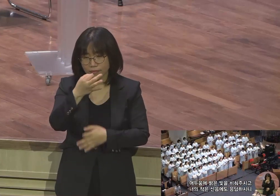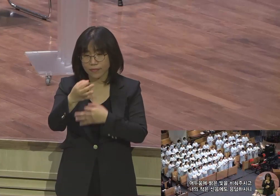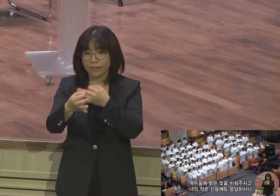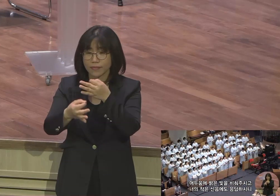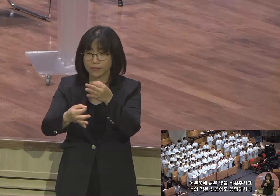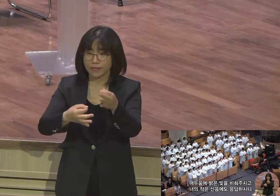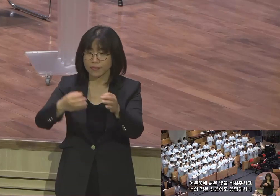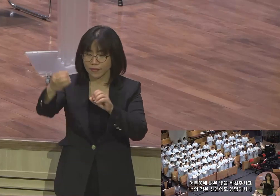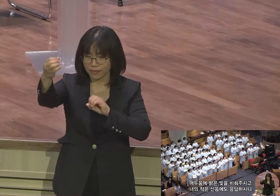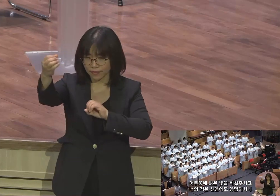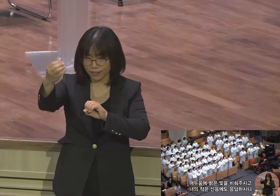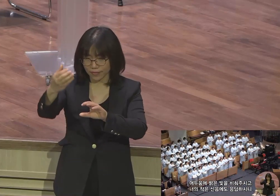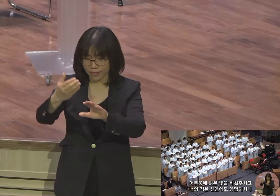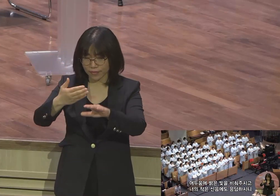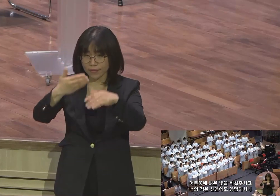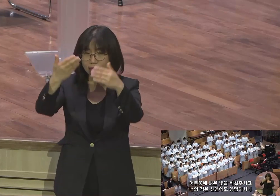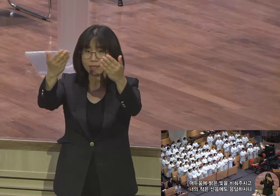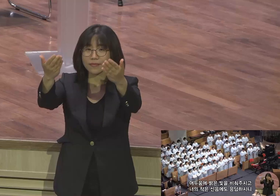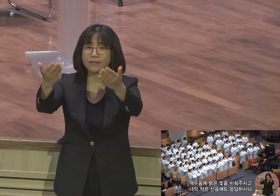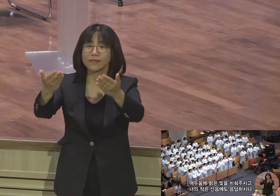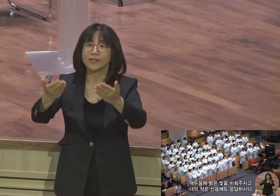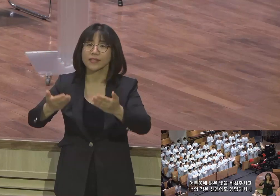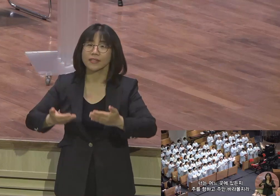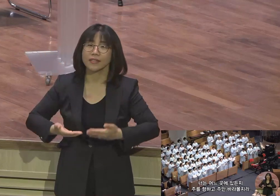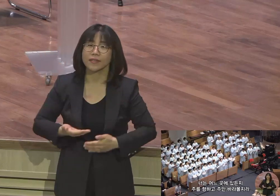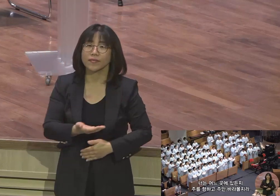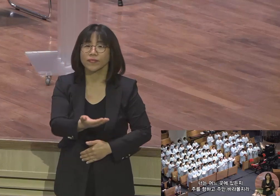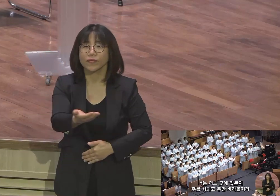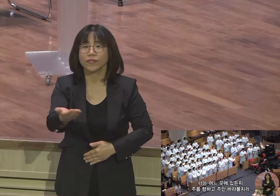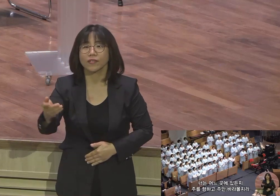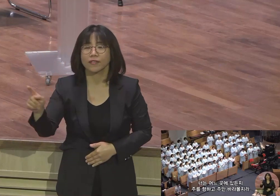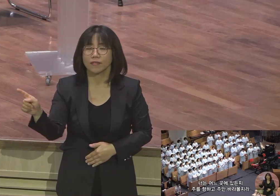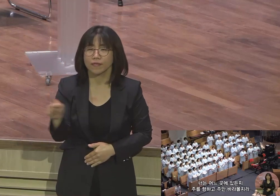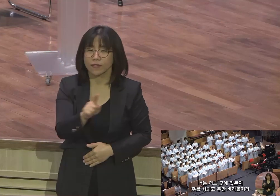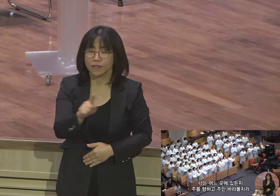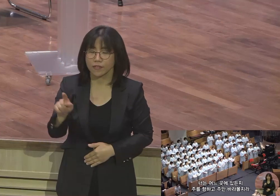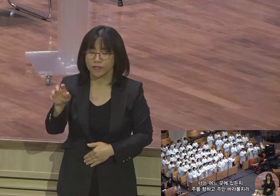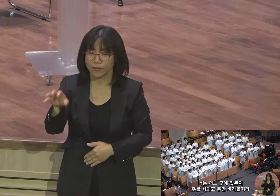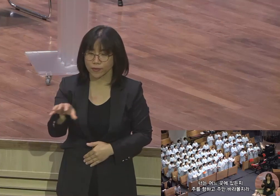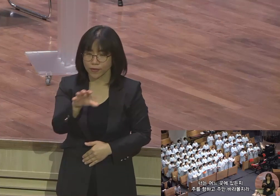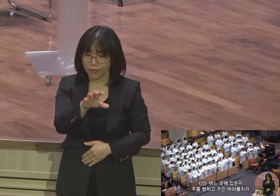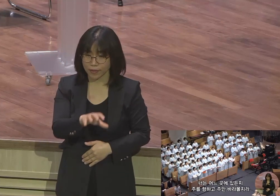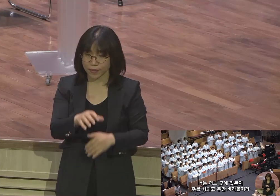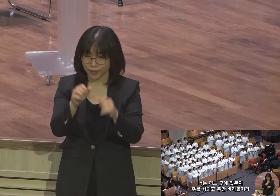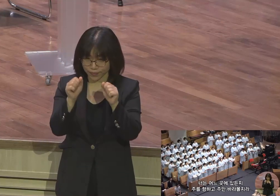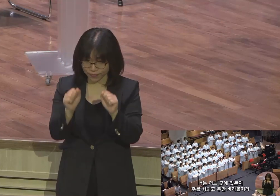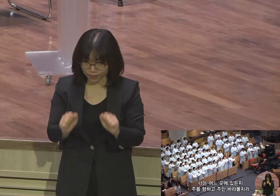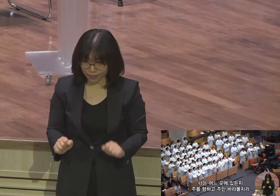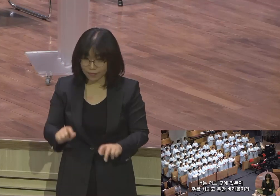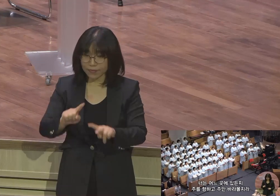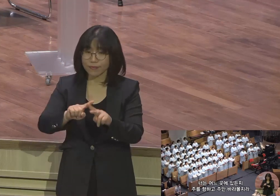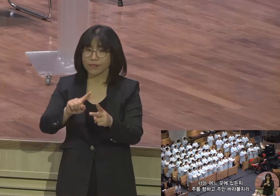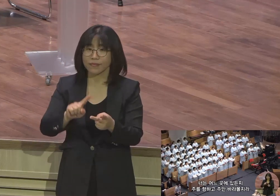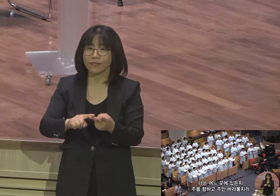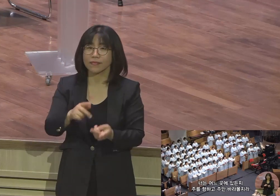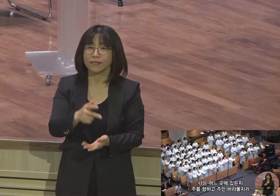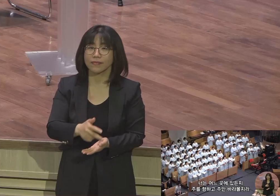시간에도 응답하시니 너는 어느 곳에 있든지 주를